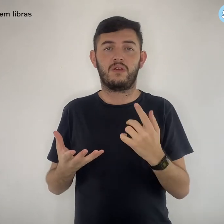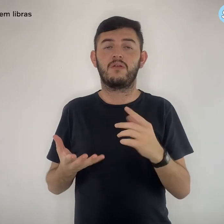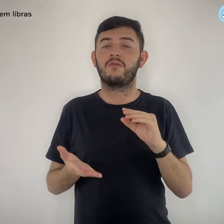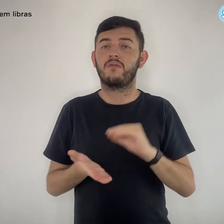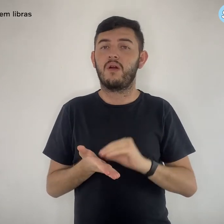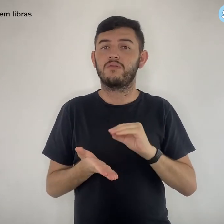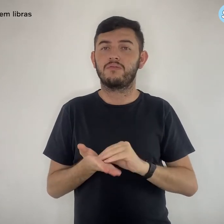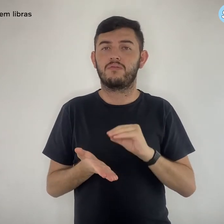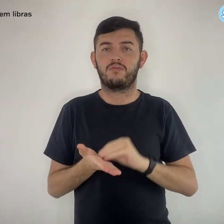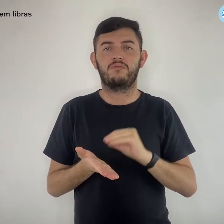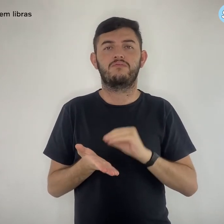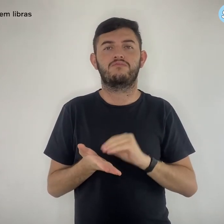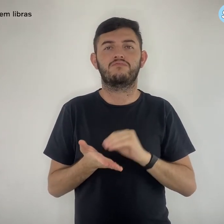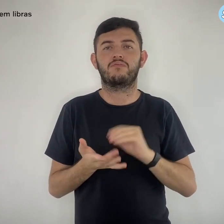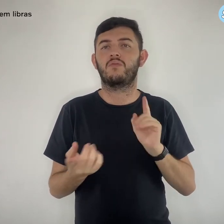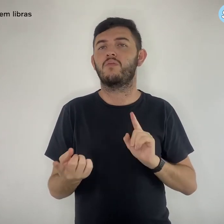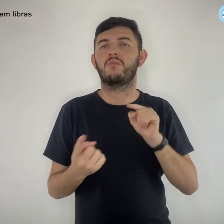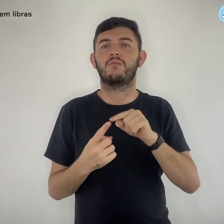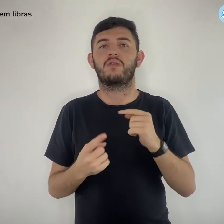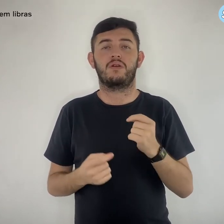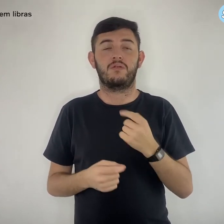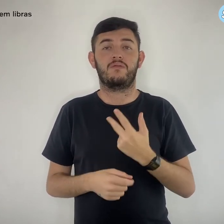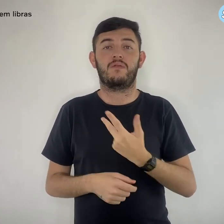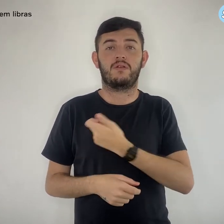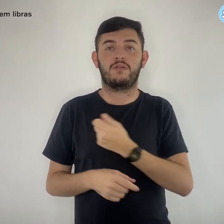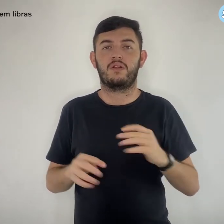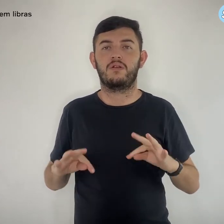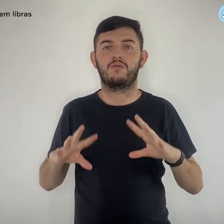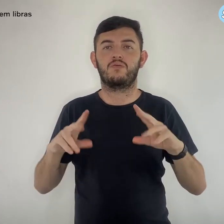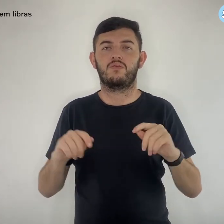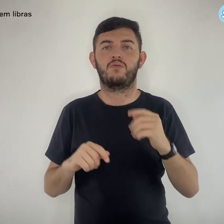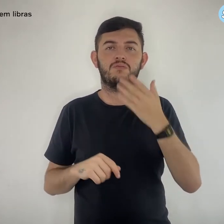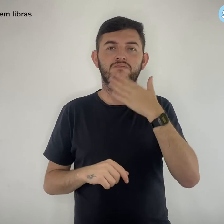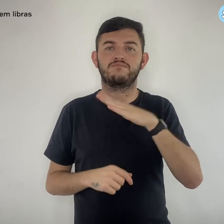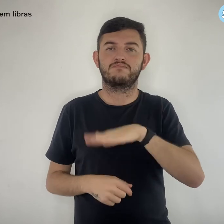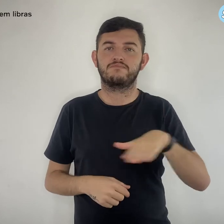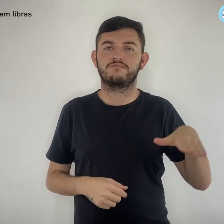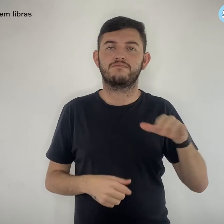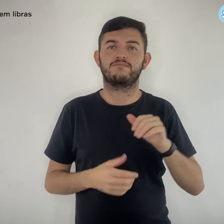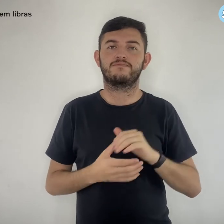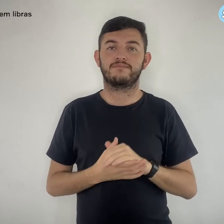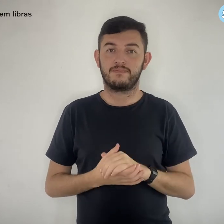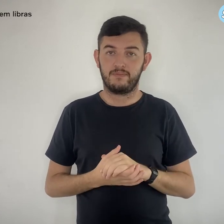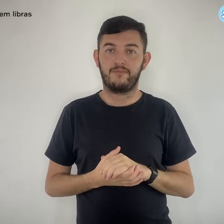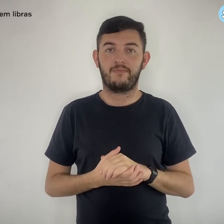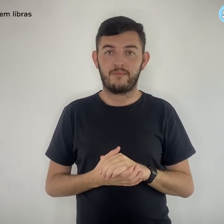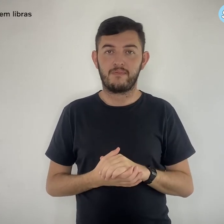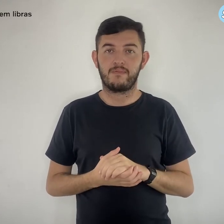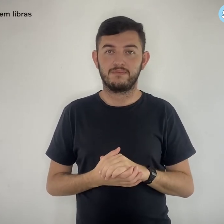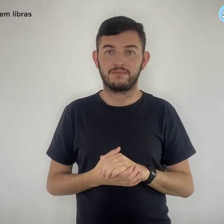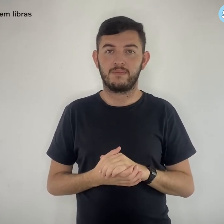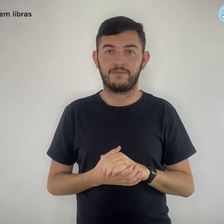em quantidade insuficiente para imunizar todas as faixas de idade infantil.